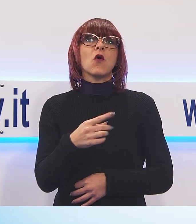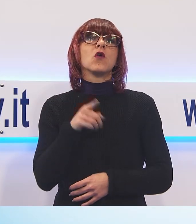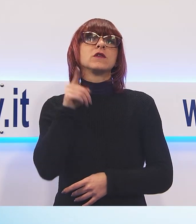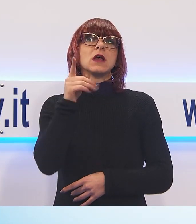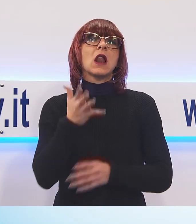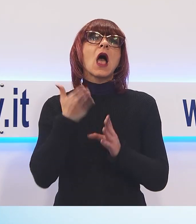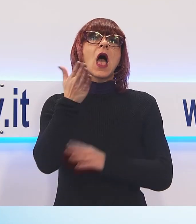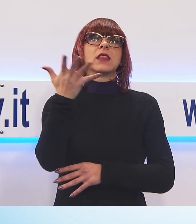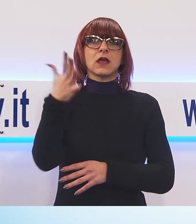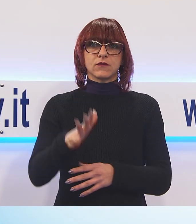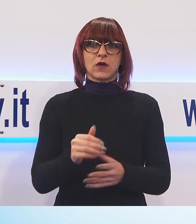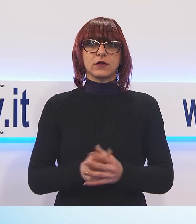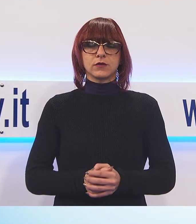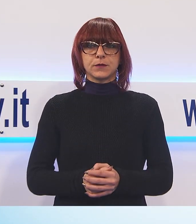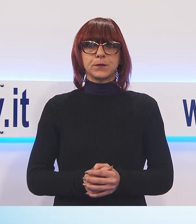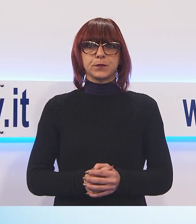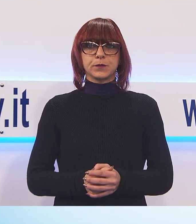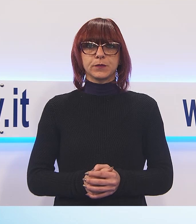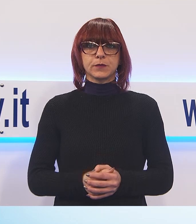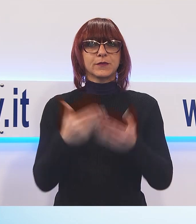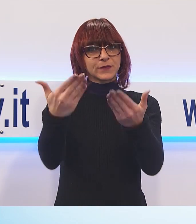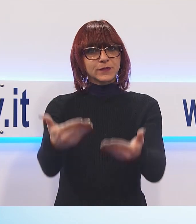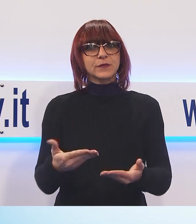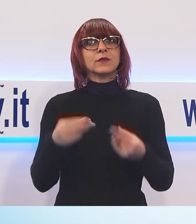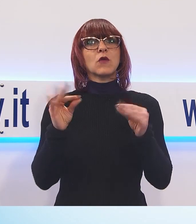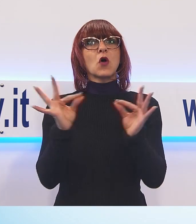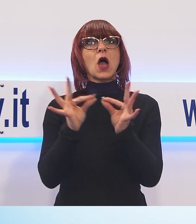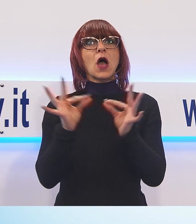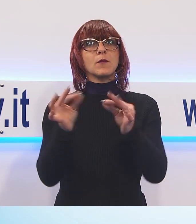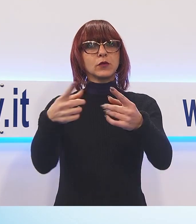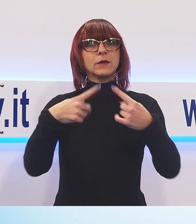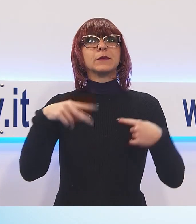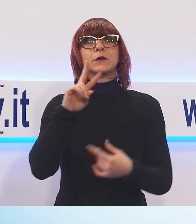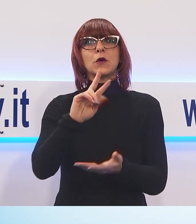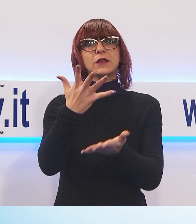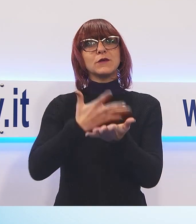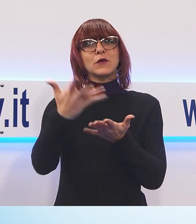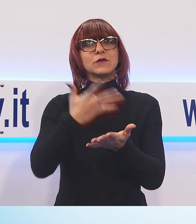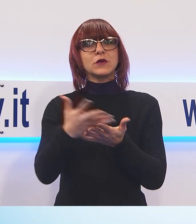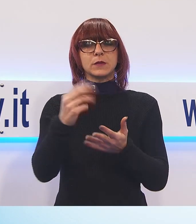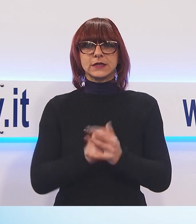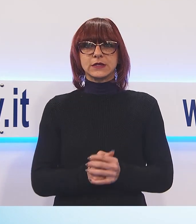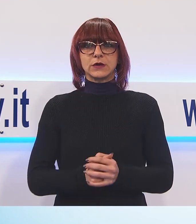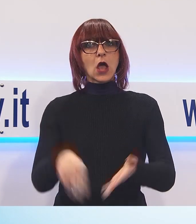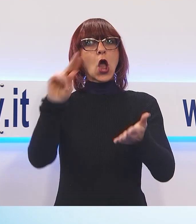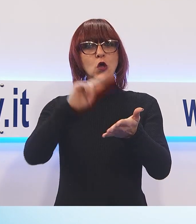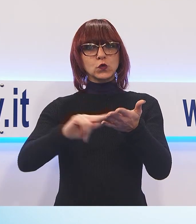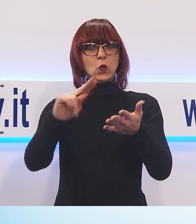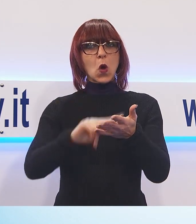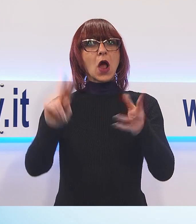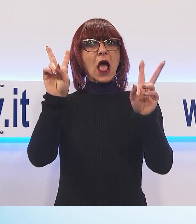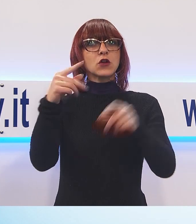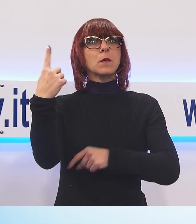A tutti voi un cordiale saluto, ben ritrovati per questa edizione del TG Noi che apriamo parlando di scuola e l'argomento scuola sarà